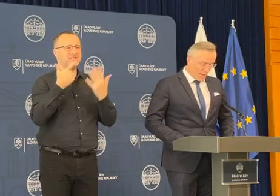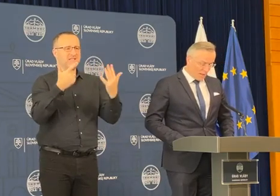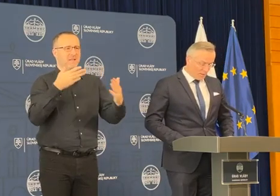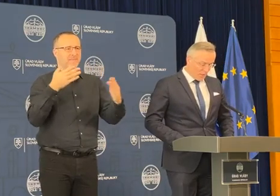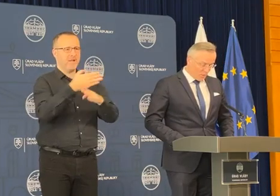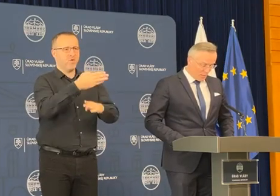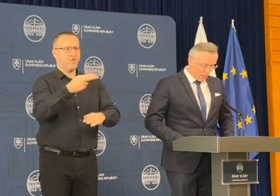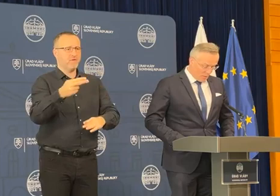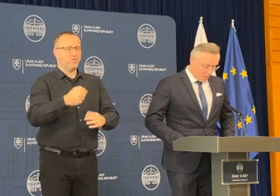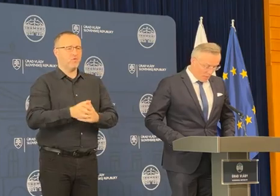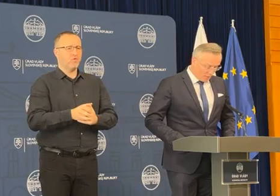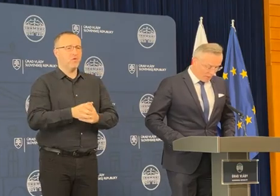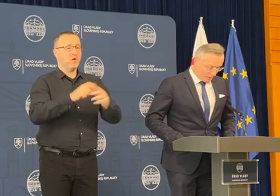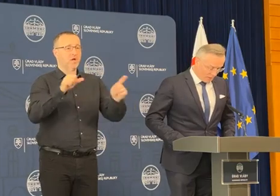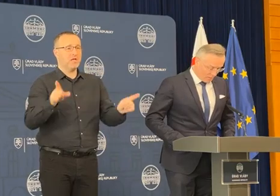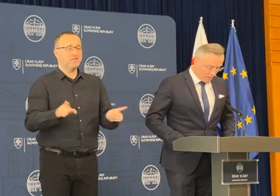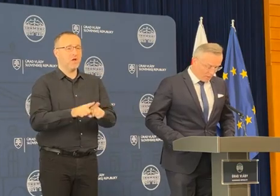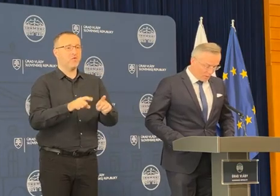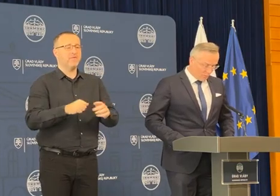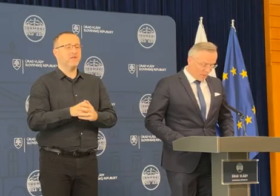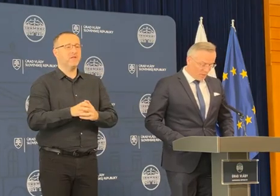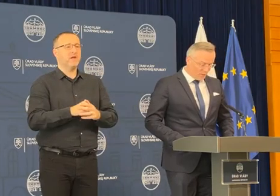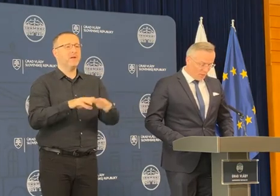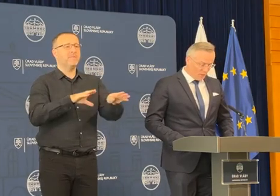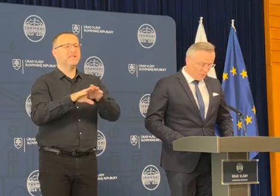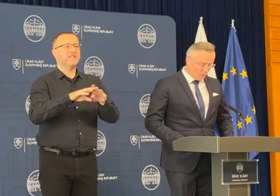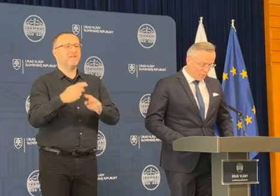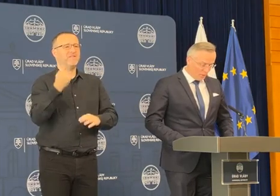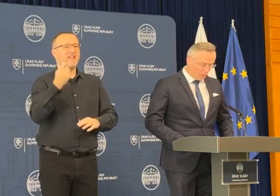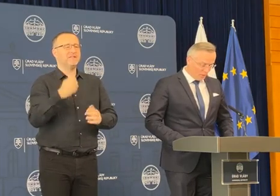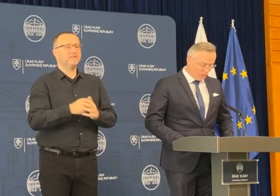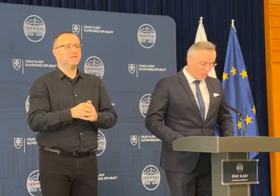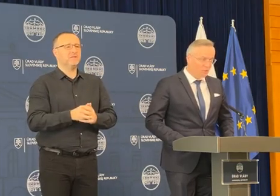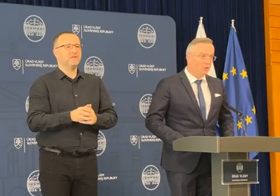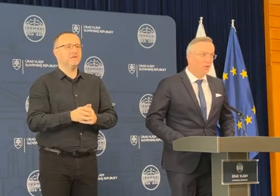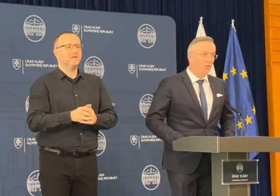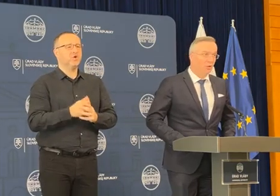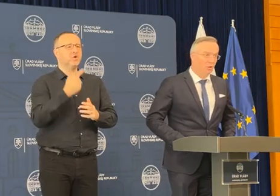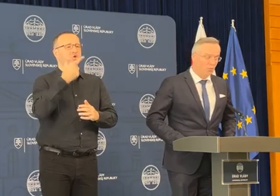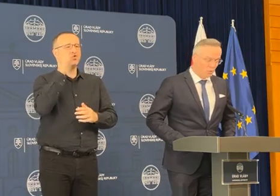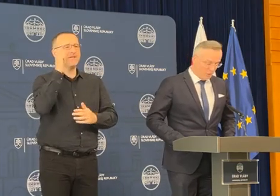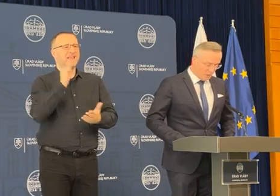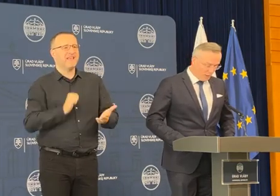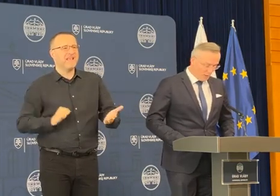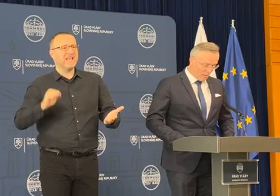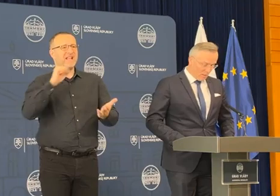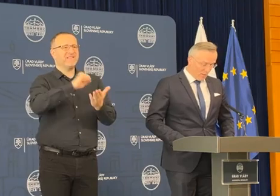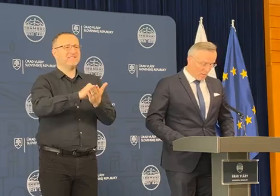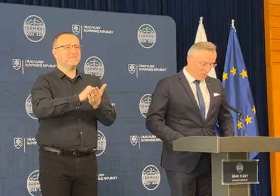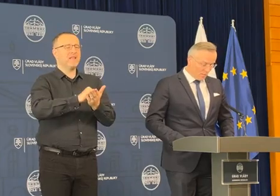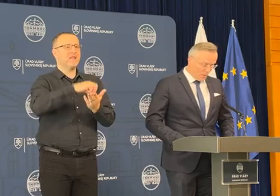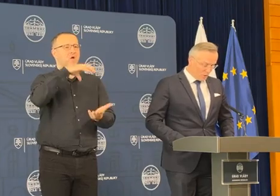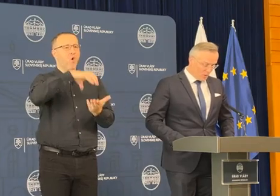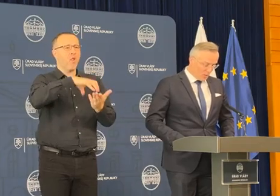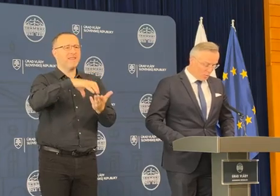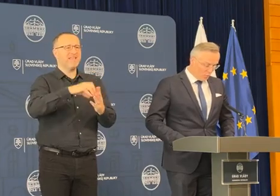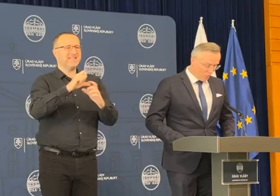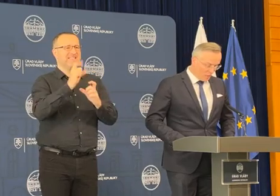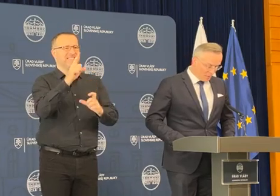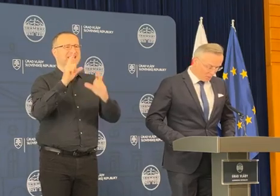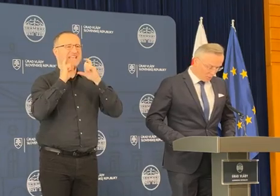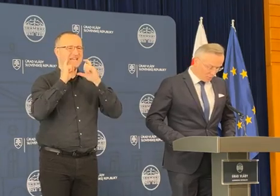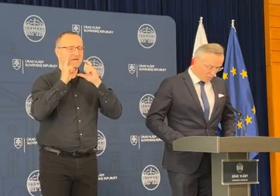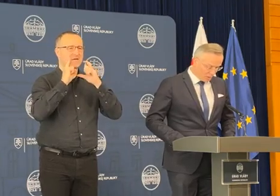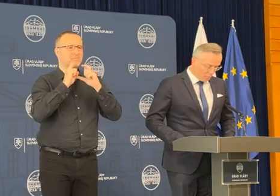A zároveň entita ministerstva financí, tzv. Slovak Investment Holding, alebo SICH, vyčlení